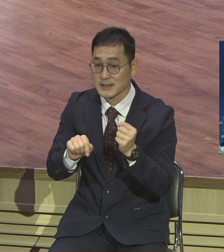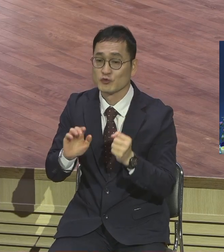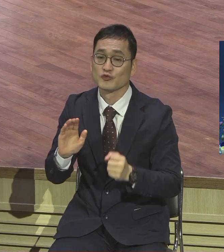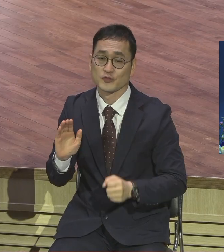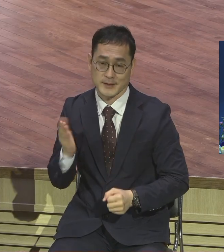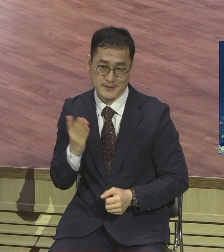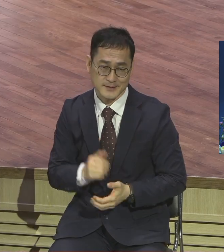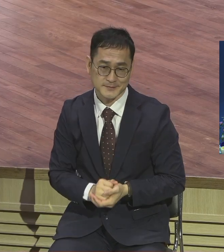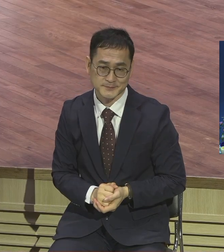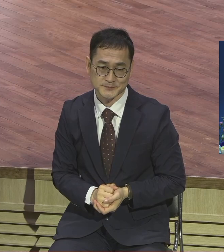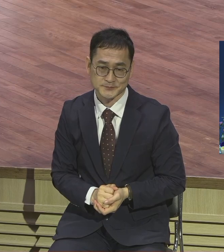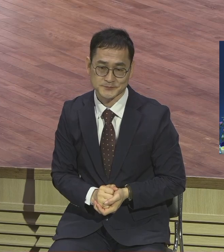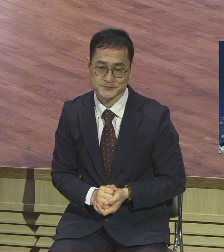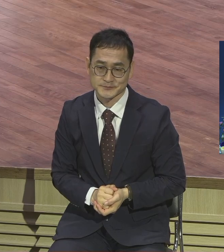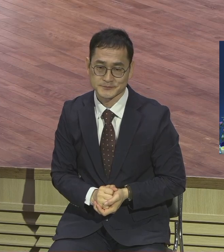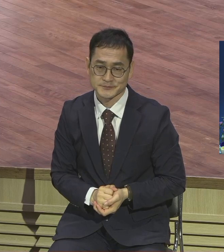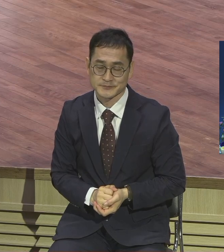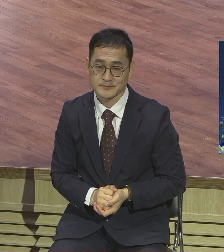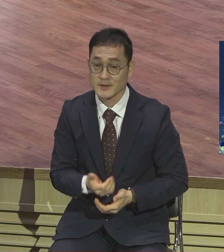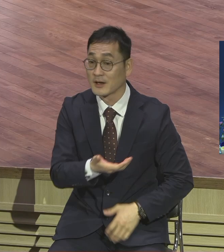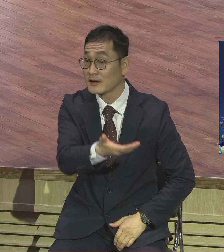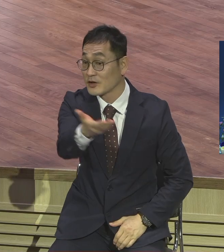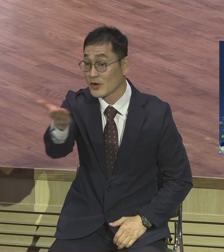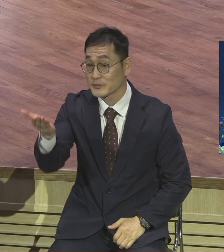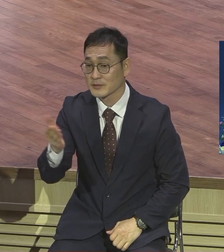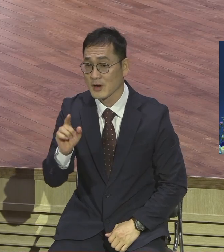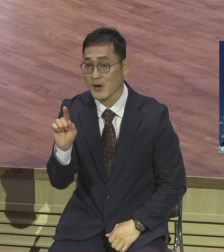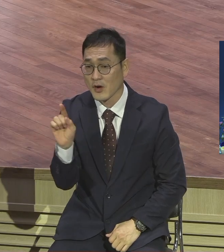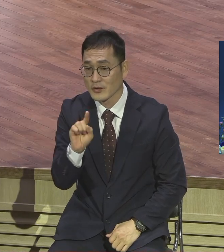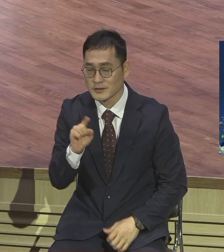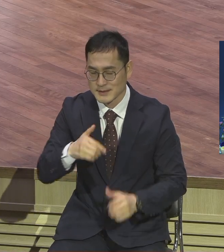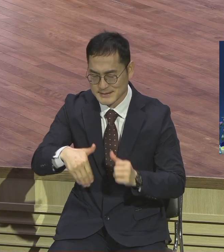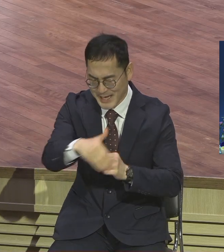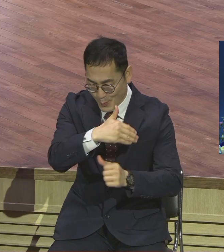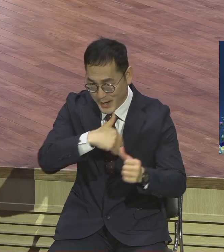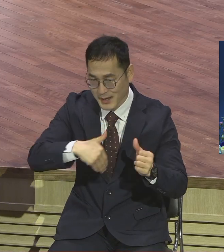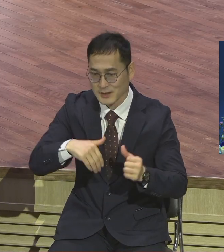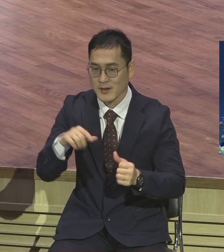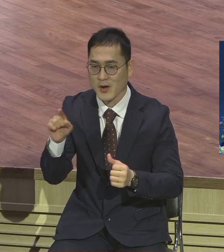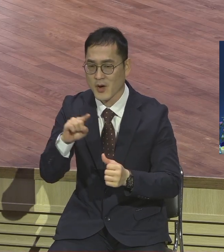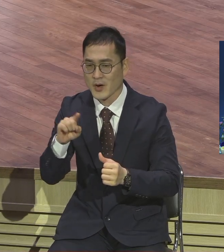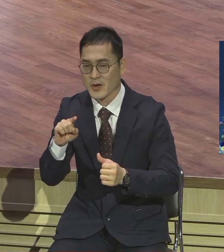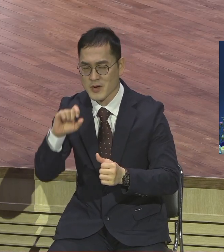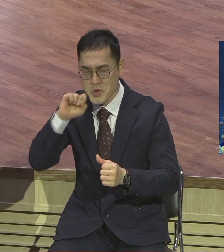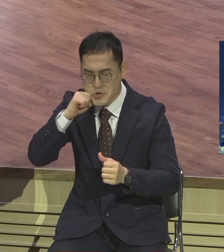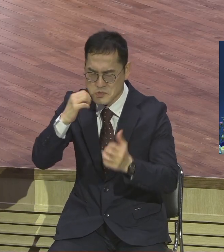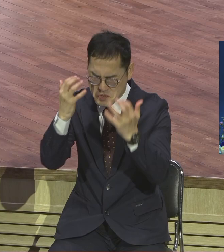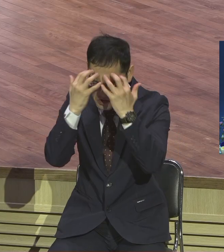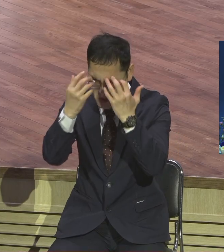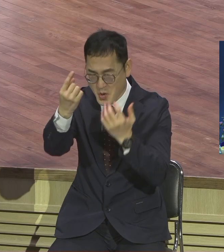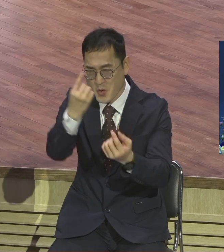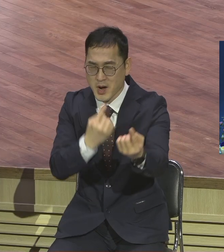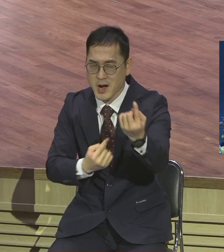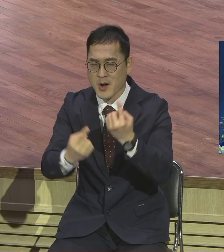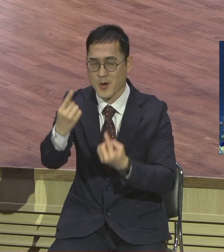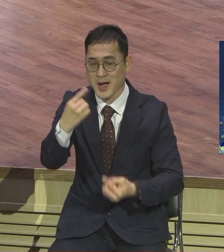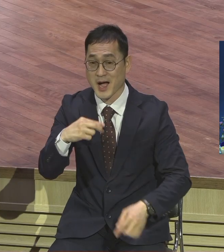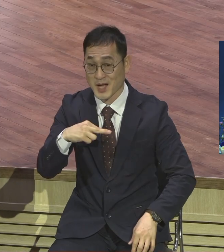영계 모든 성도들 어떤 상황 속에서도 어떤 파도가 여러분에게 몰려온 달지라도 흔들리지